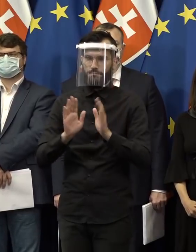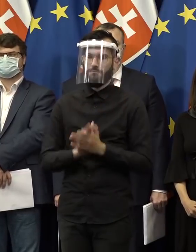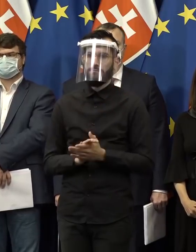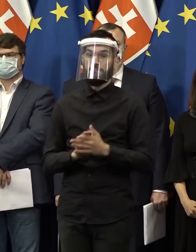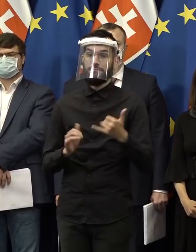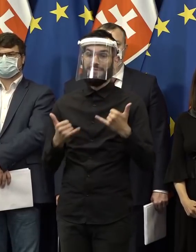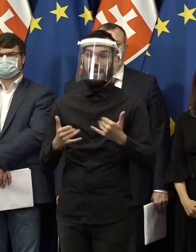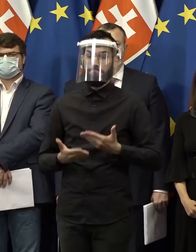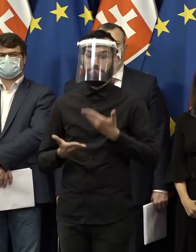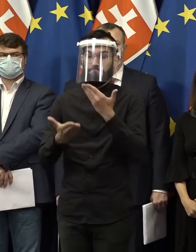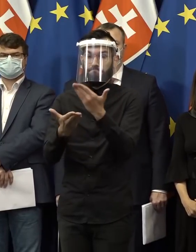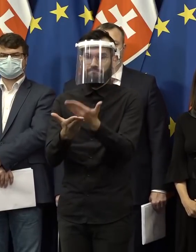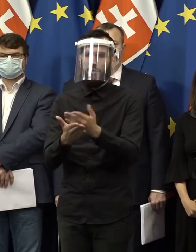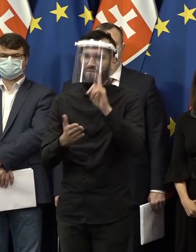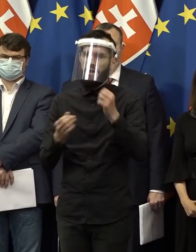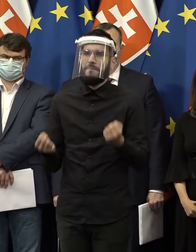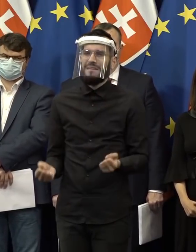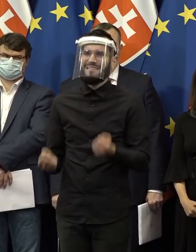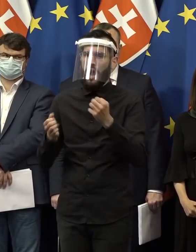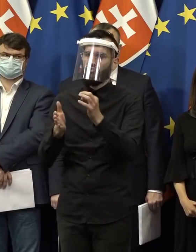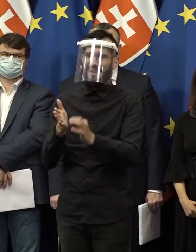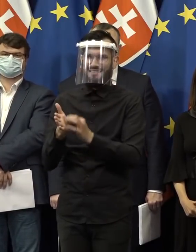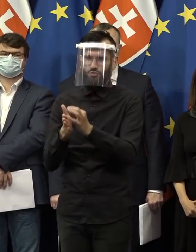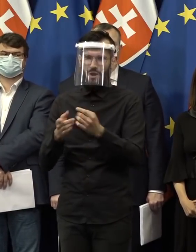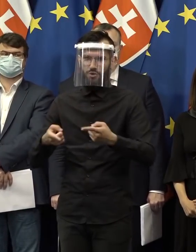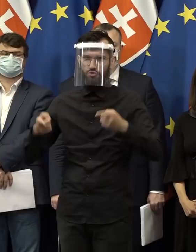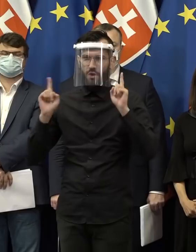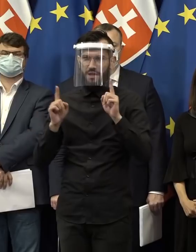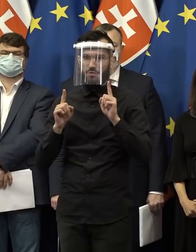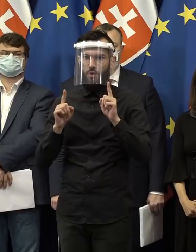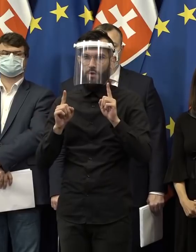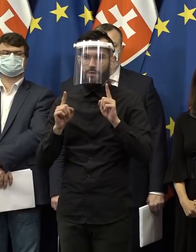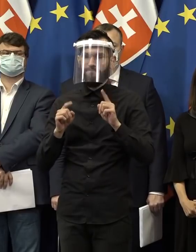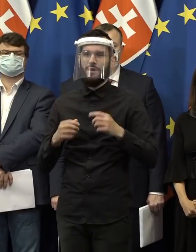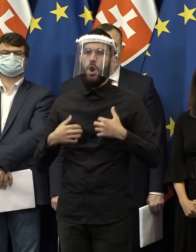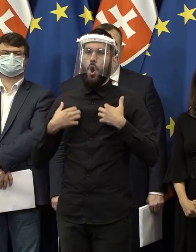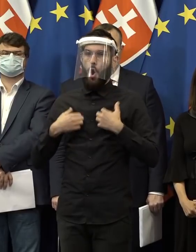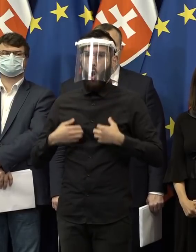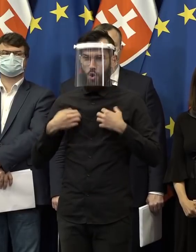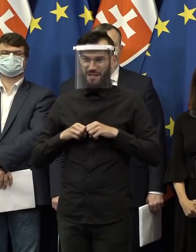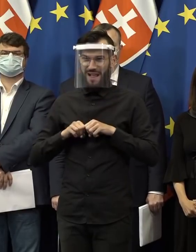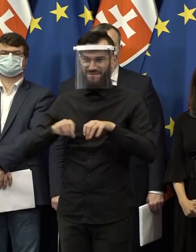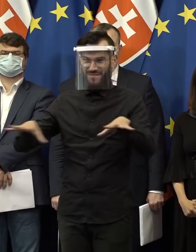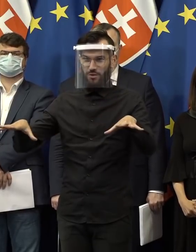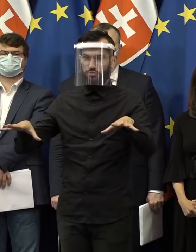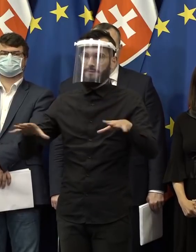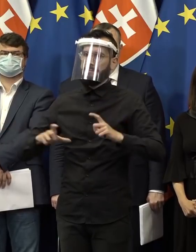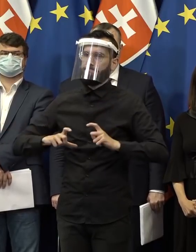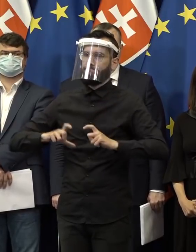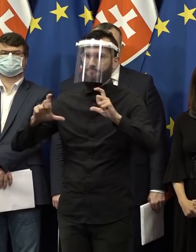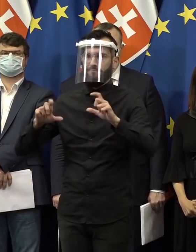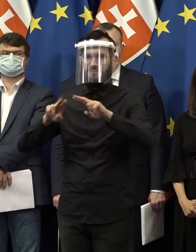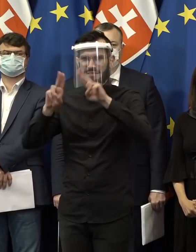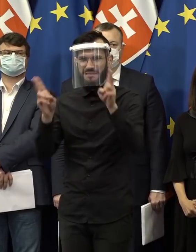Predkladáme svoj program v mimoriadne zložitej dobe pre Slovensko. Pandémia COVID-19 doslova paralyzovala svet,